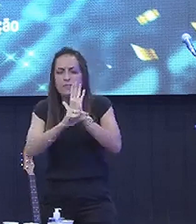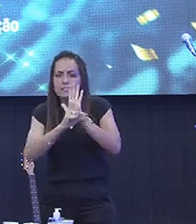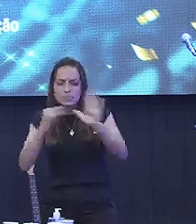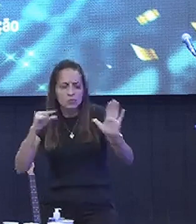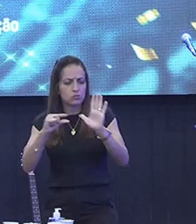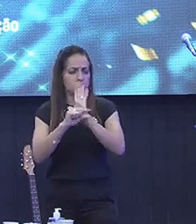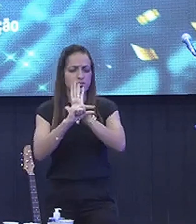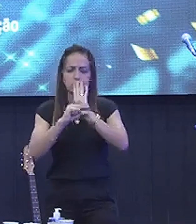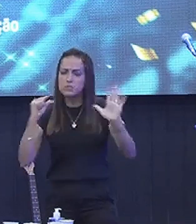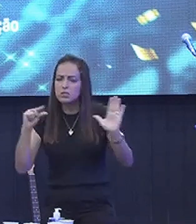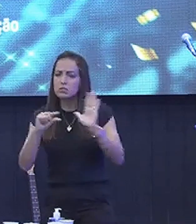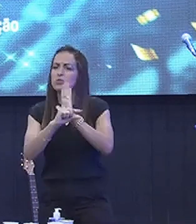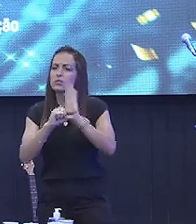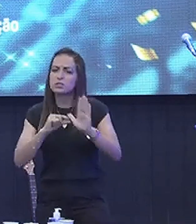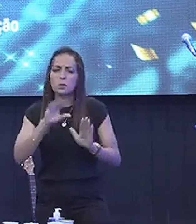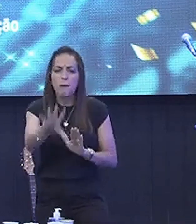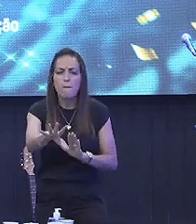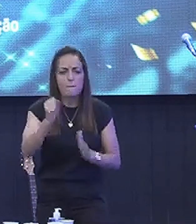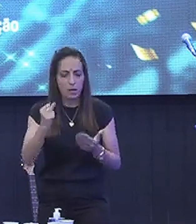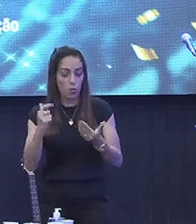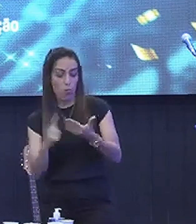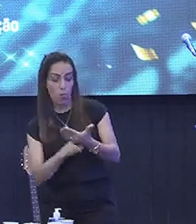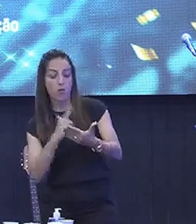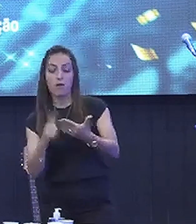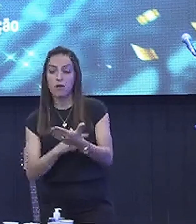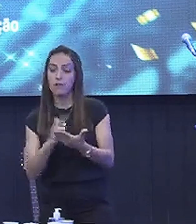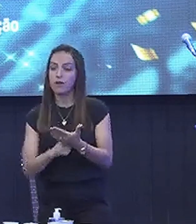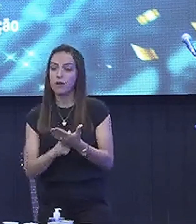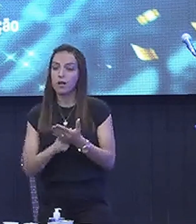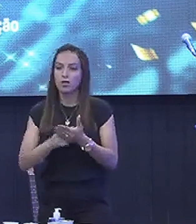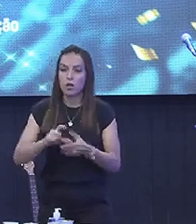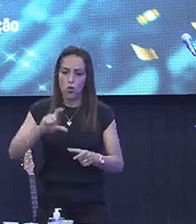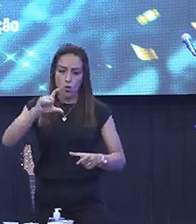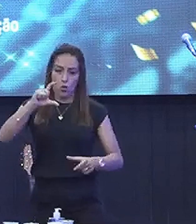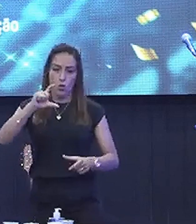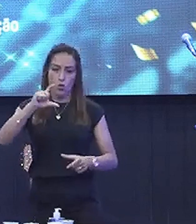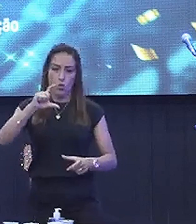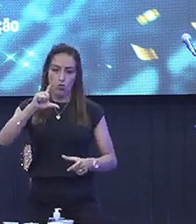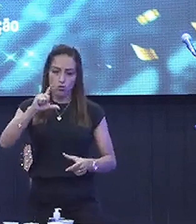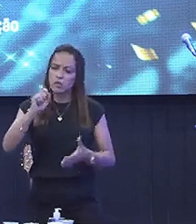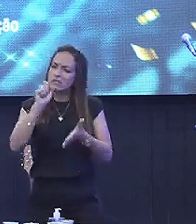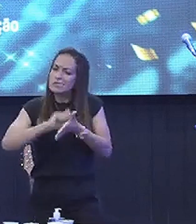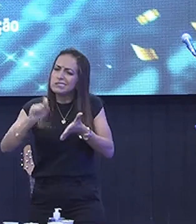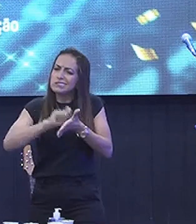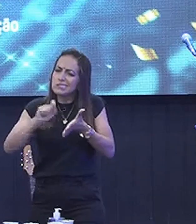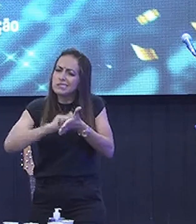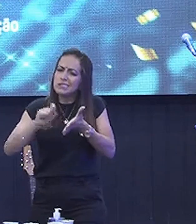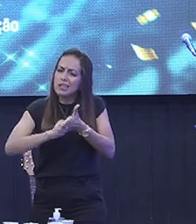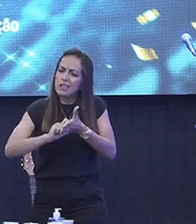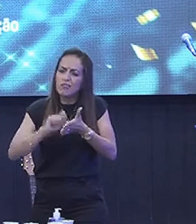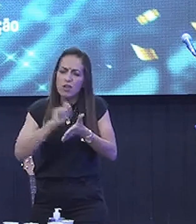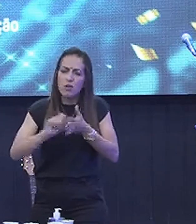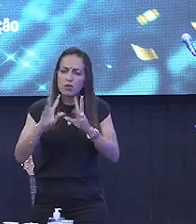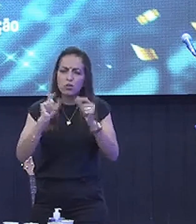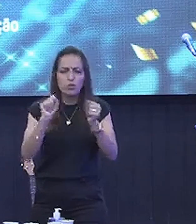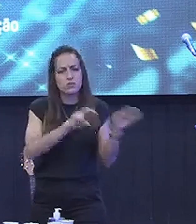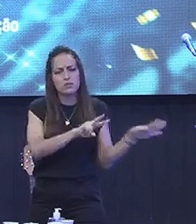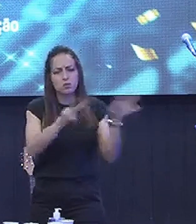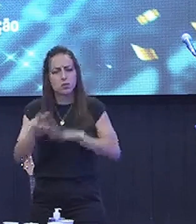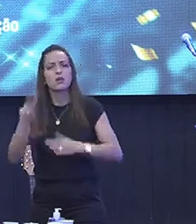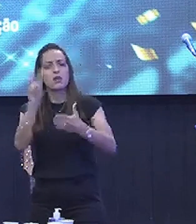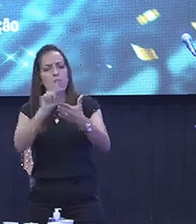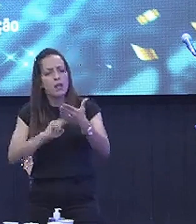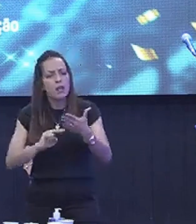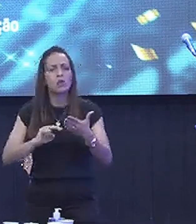por versículo Pega um caderno Aqueles cadernos grossos assim Escreve o versículo E passa a semana toda